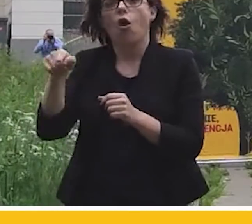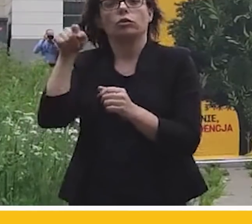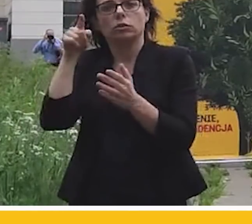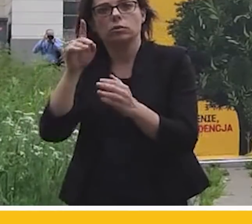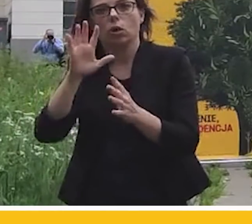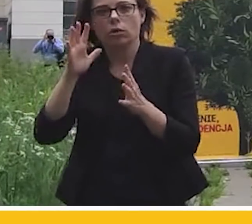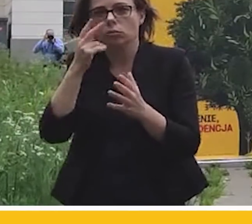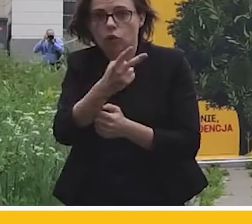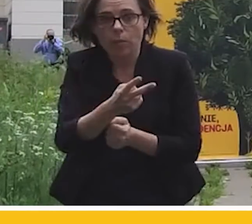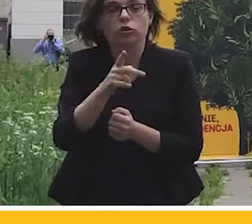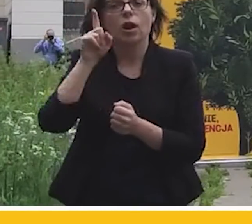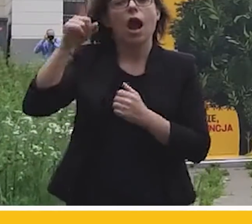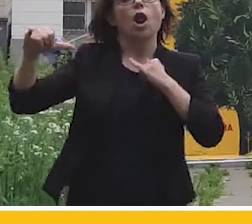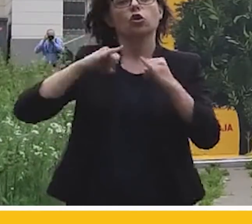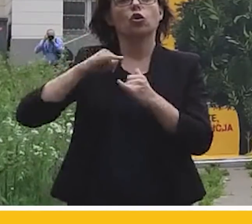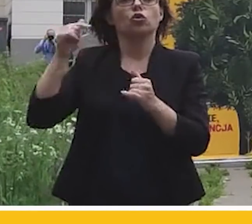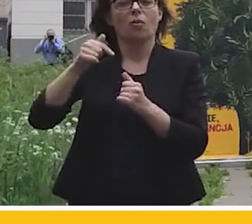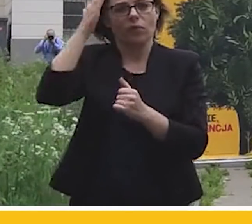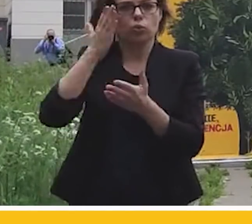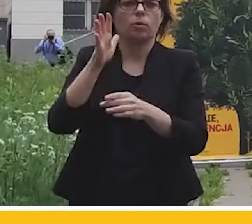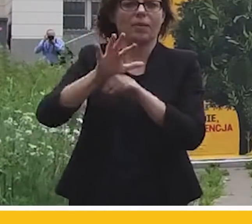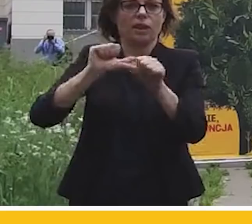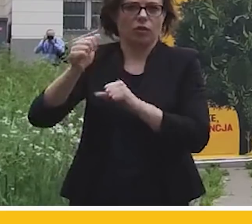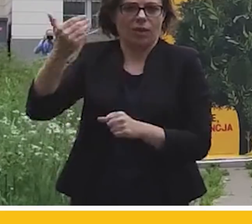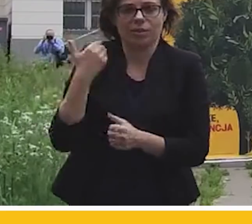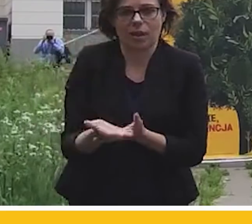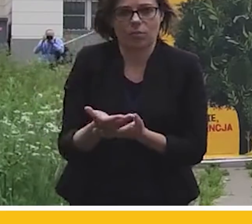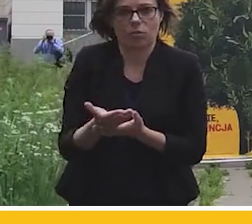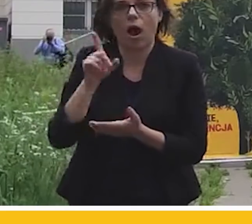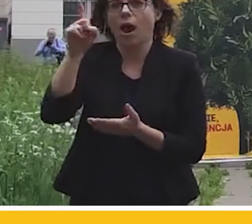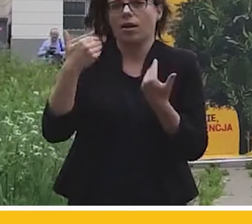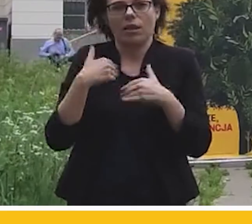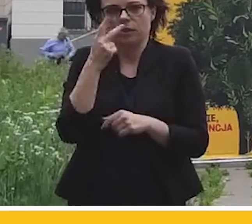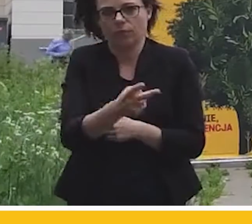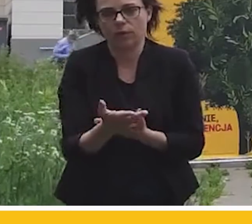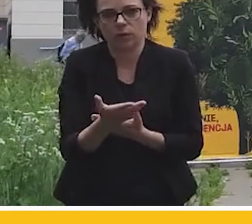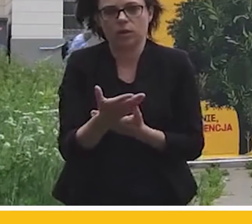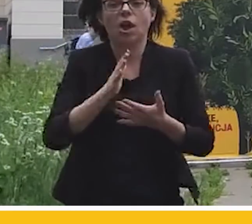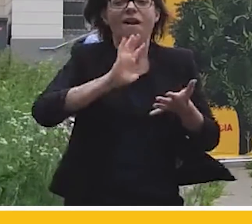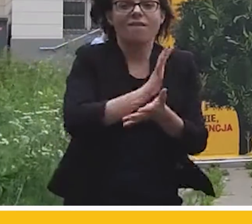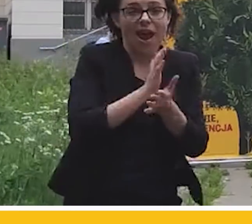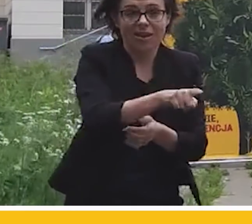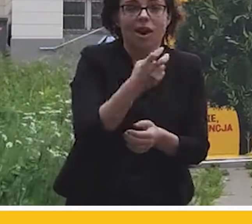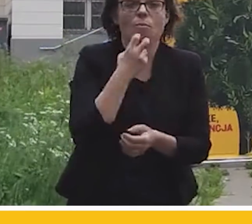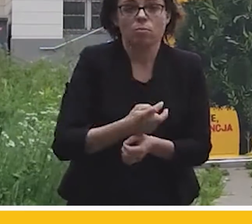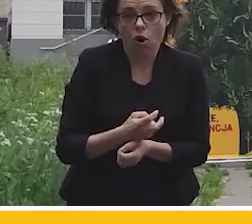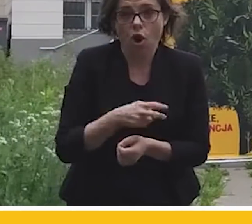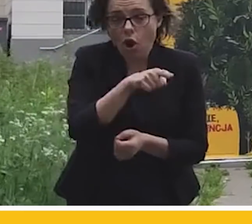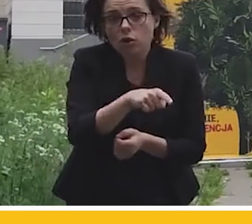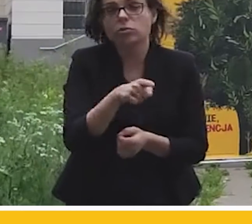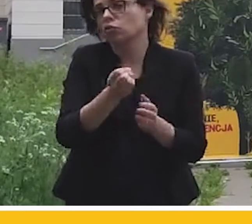lat temu, ale przez gardło im to nie przeszło. Energia produkowana z węgla jest droga i będzie coraz droższa.